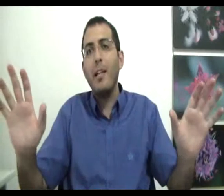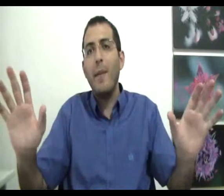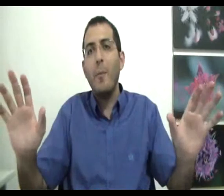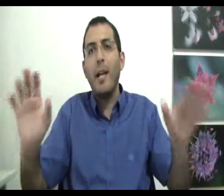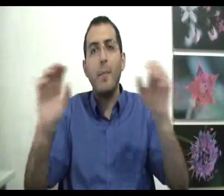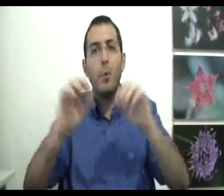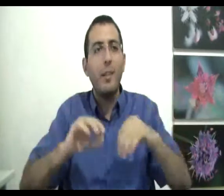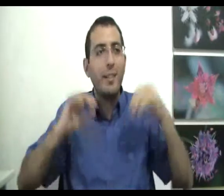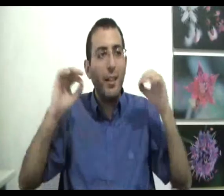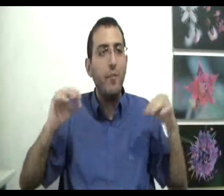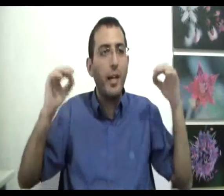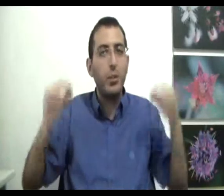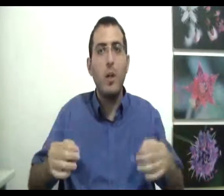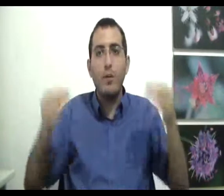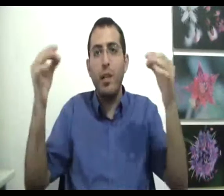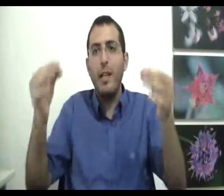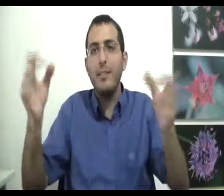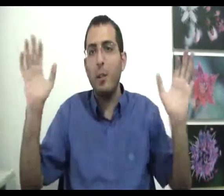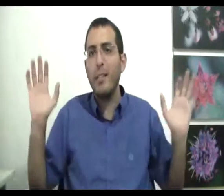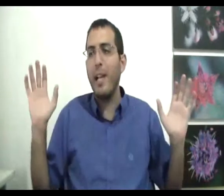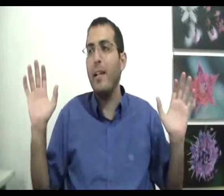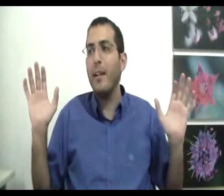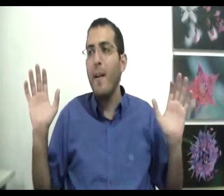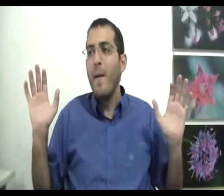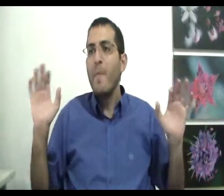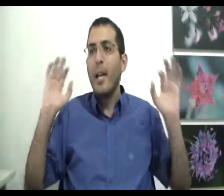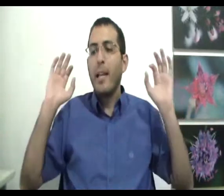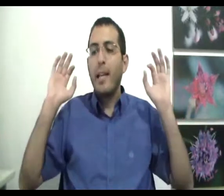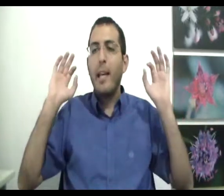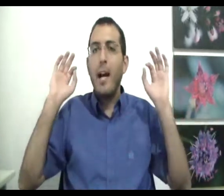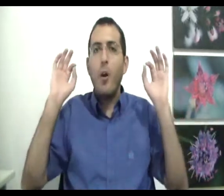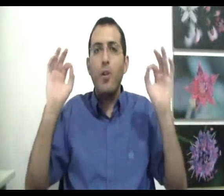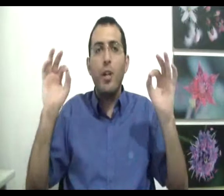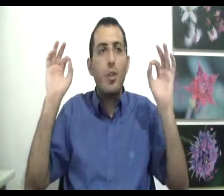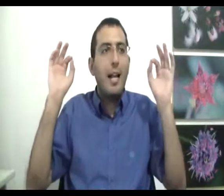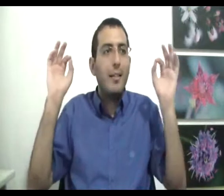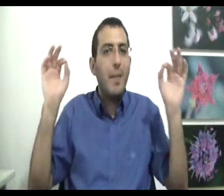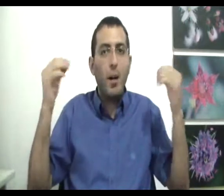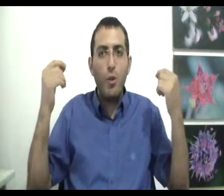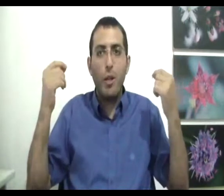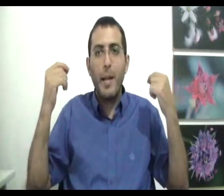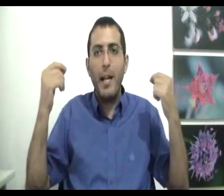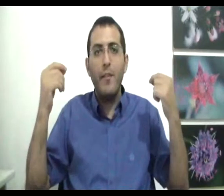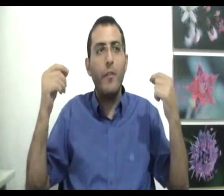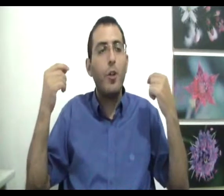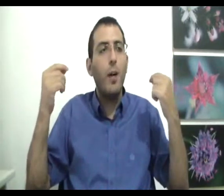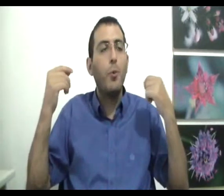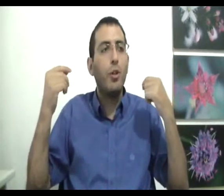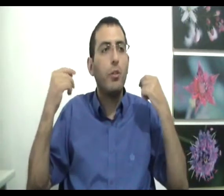הידיים הוא אומר, הוא מתנדב מרצונה חופשי להיכנס לדור בית כלה כי העושר של האדם העושר באלף, לא אמור להיות